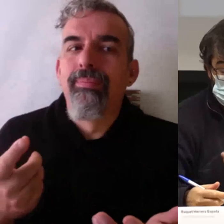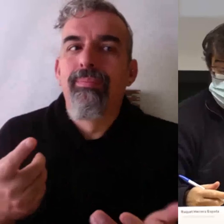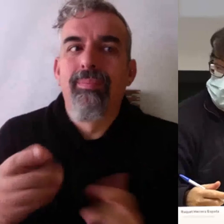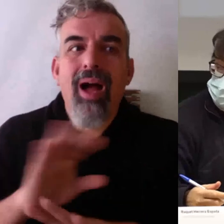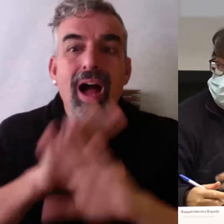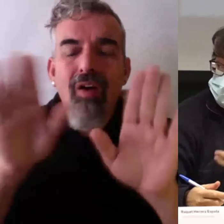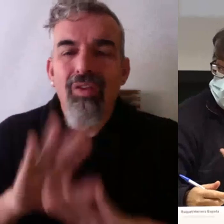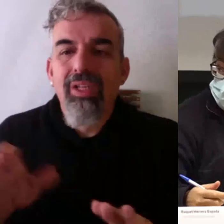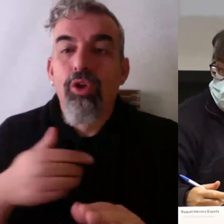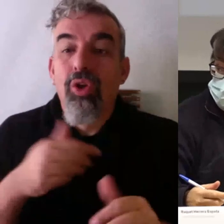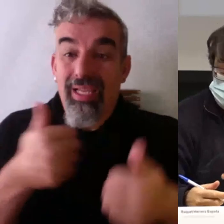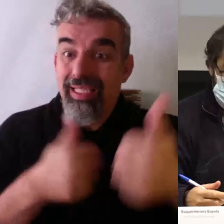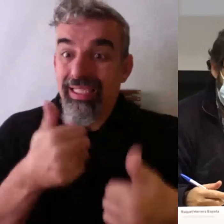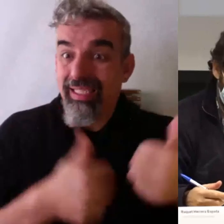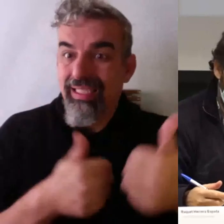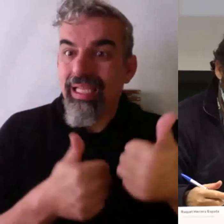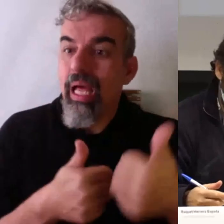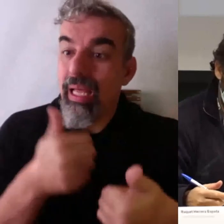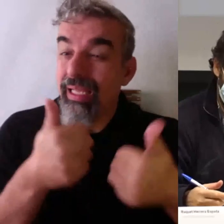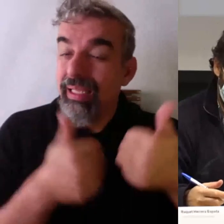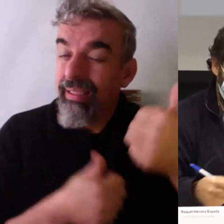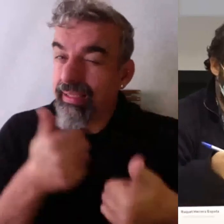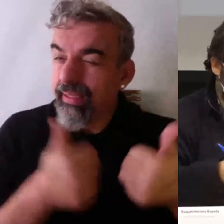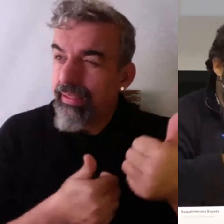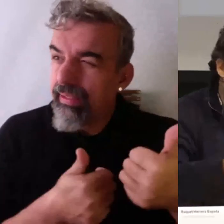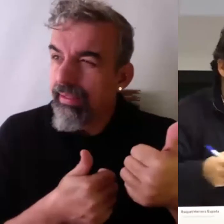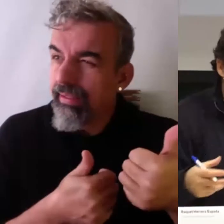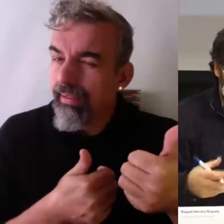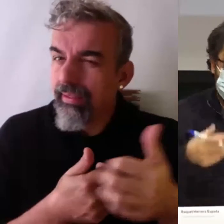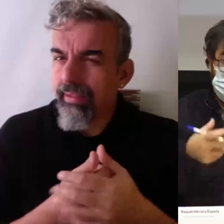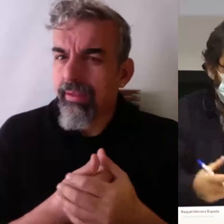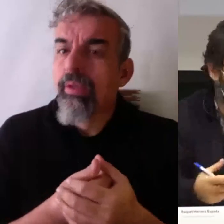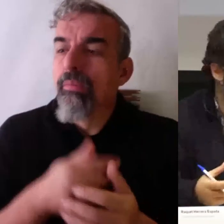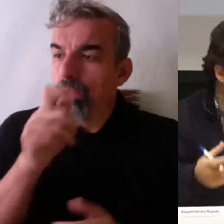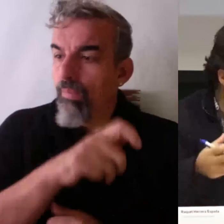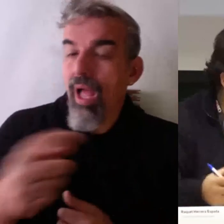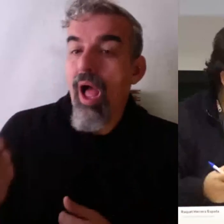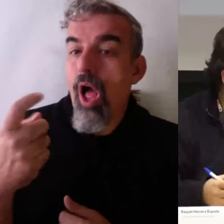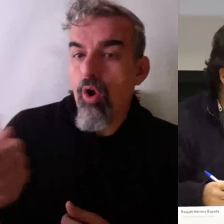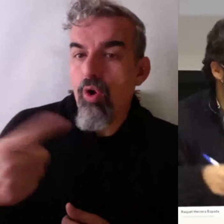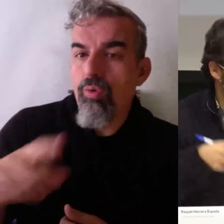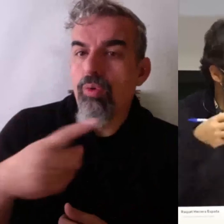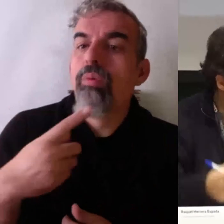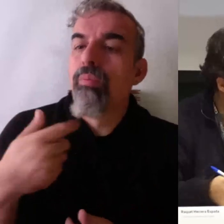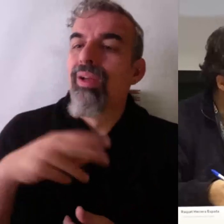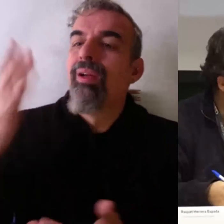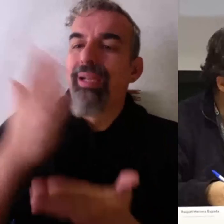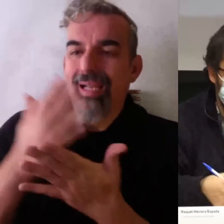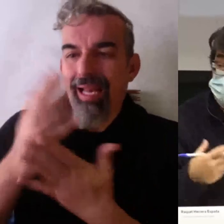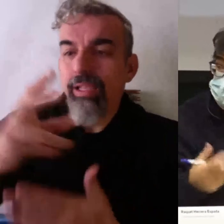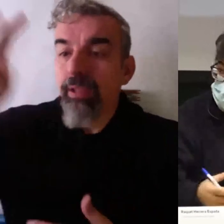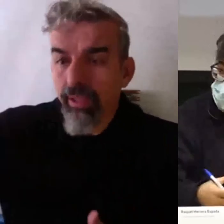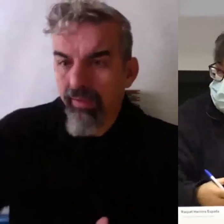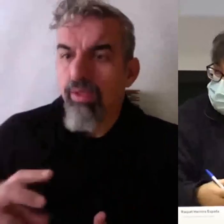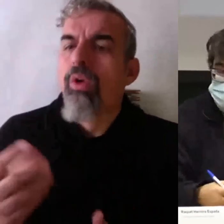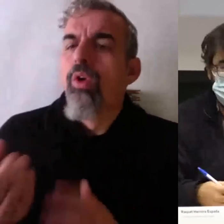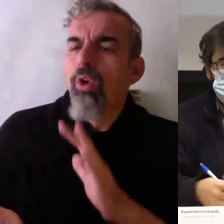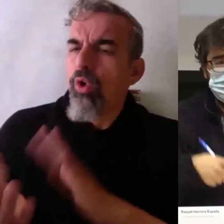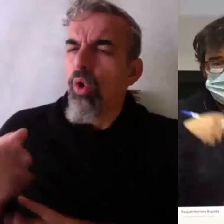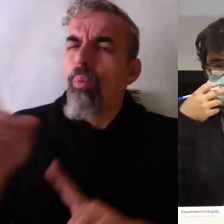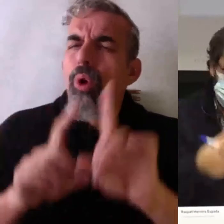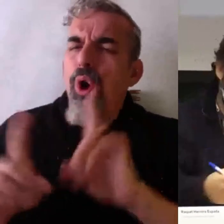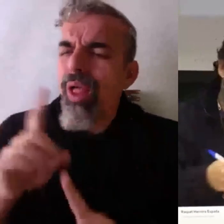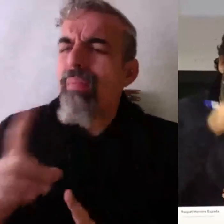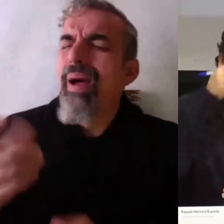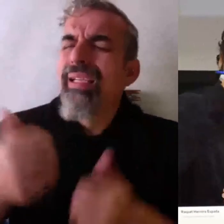la corrección del examen se la devolvemos, o sea, como lo podemos a cada uno, volvemos a clase, venid a clase, vamos a comentar los problemas, vamos a ver las dificultades que habéis tenido,